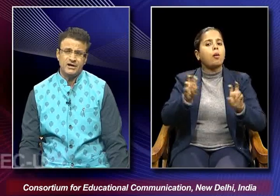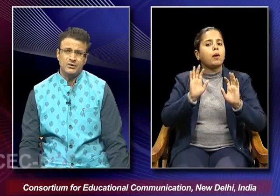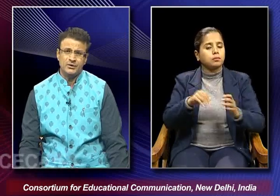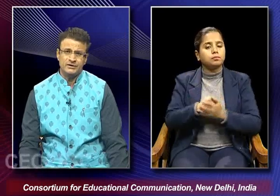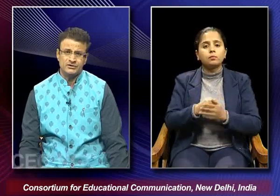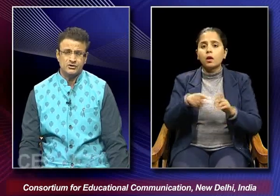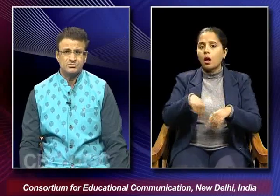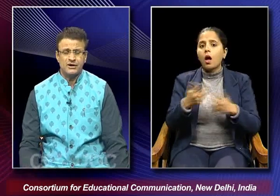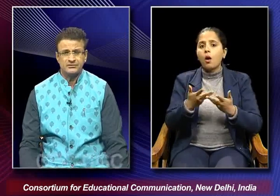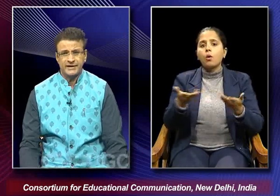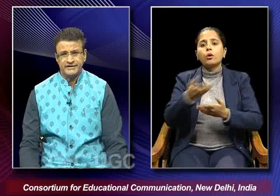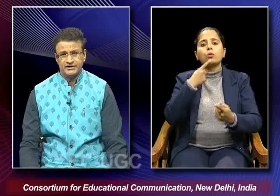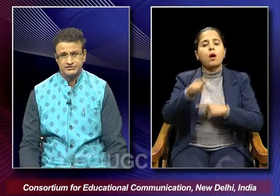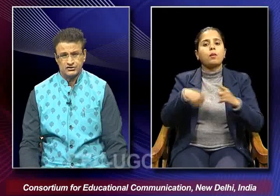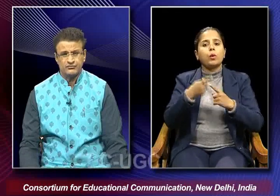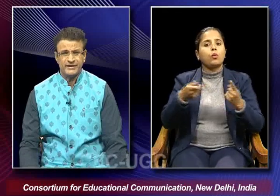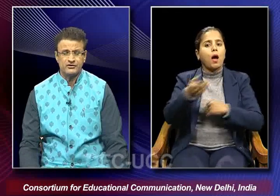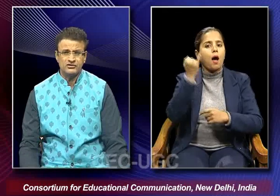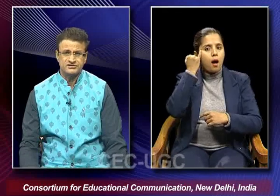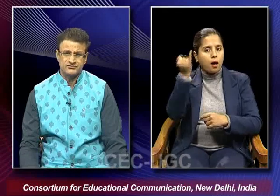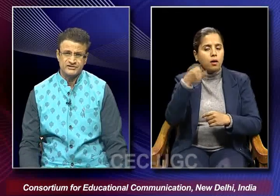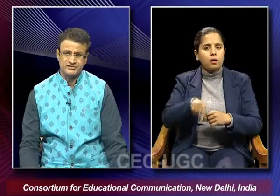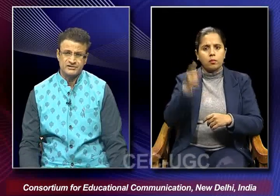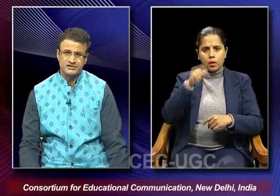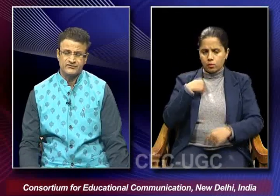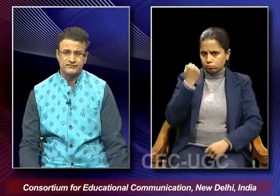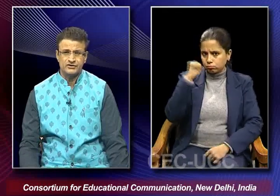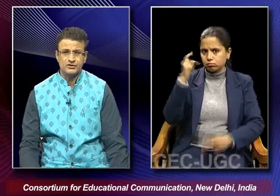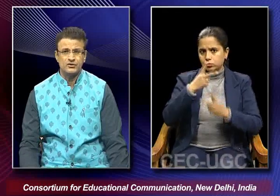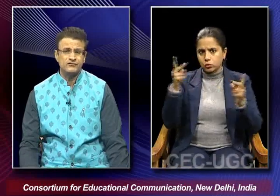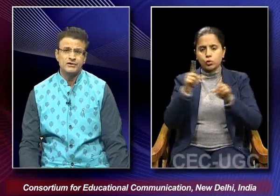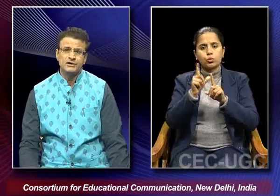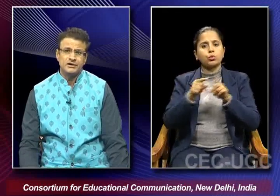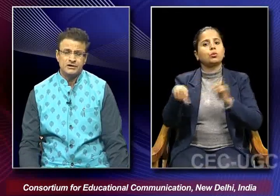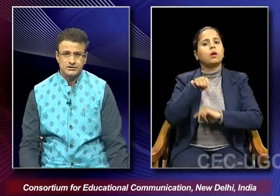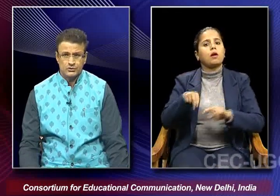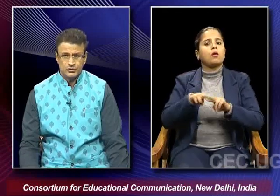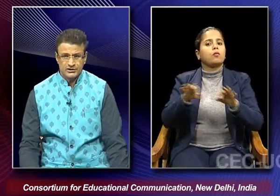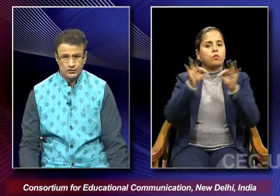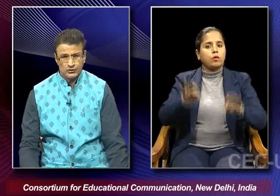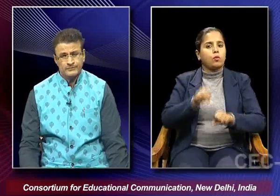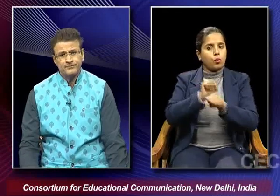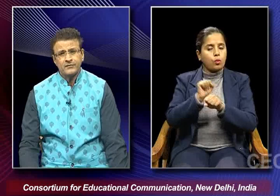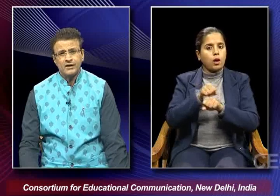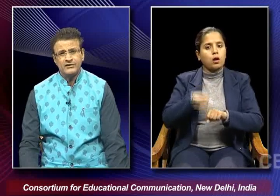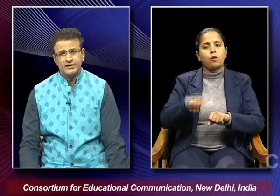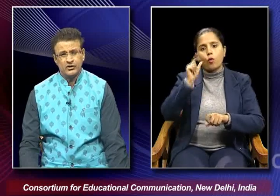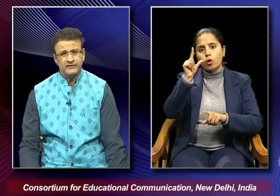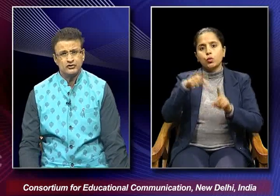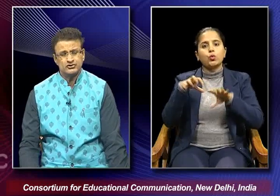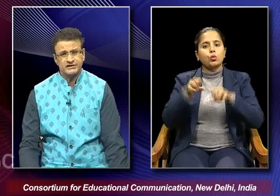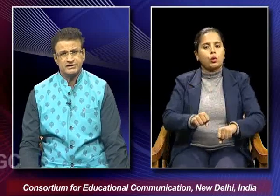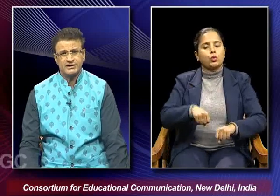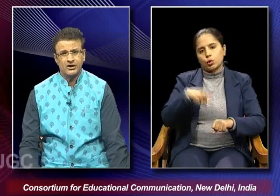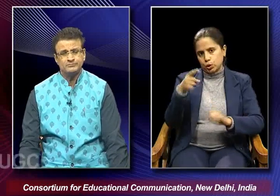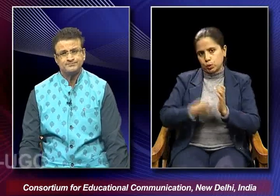how it talked about the ideas of patriotism within the framework of the colonial rule. We have